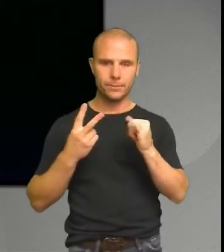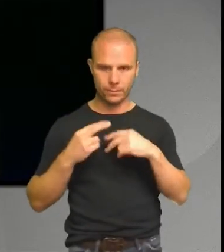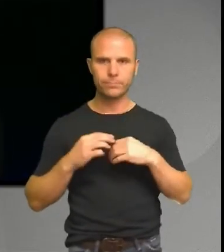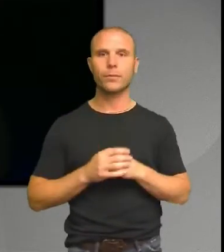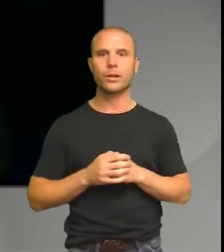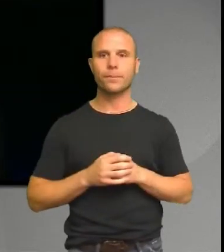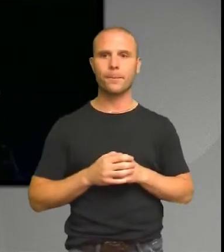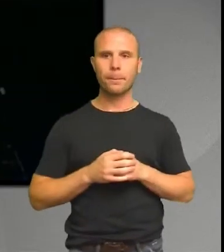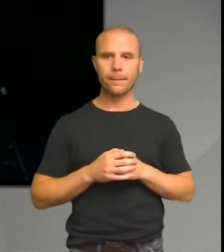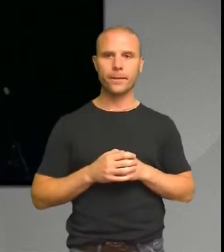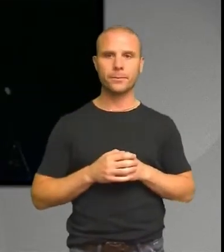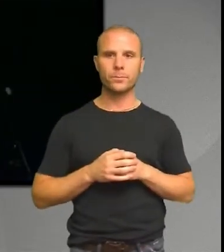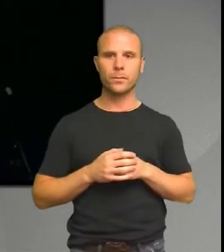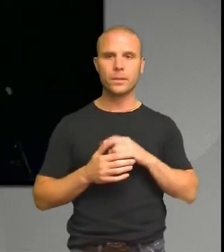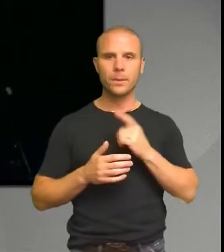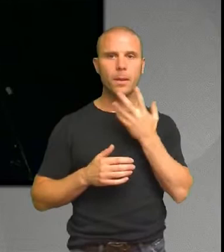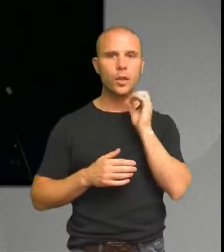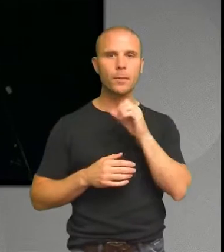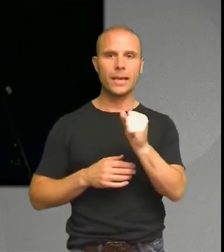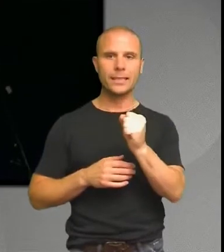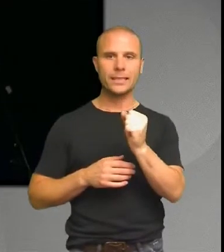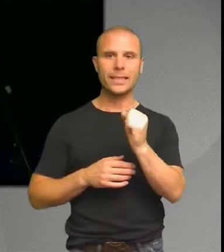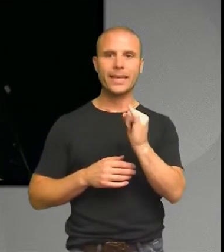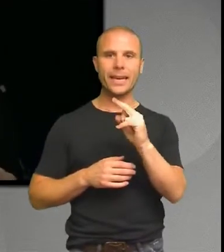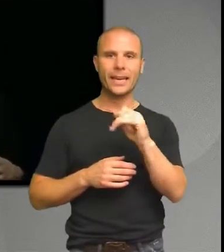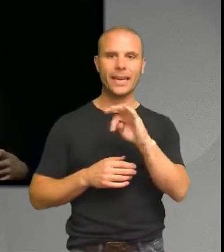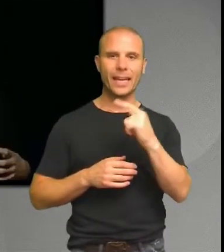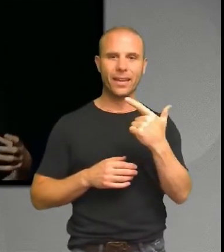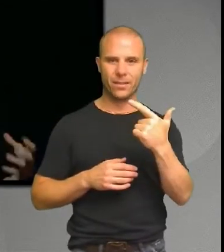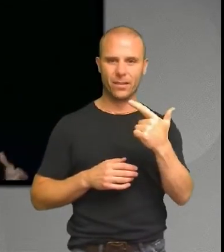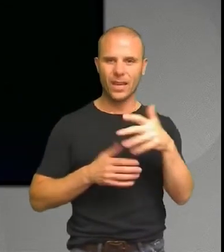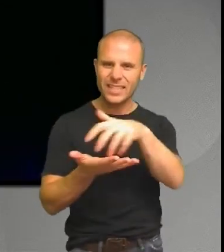det grundar sig i överlevnad.